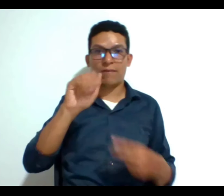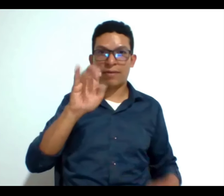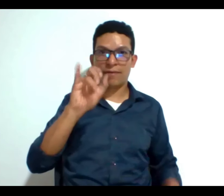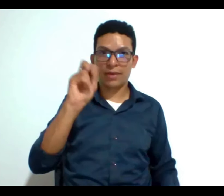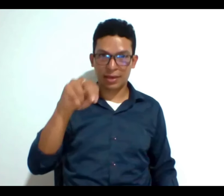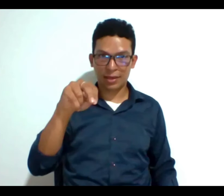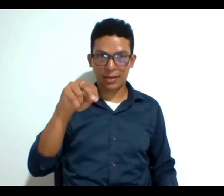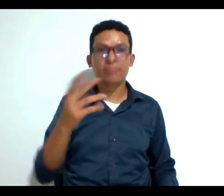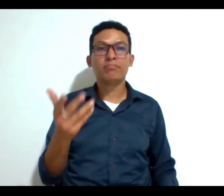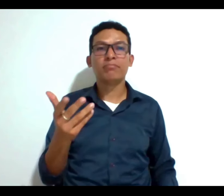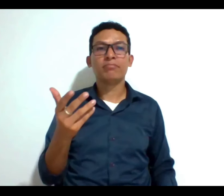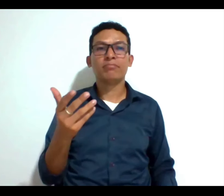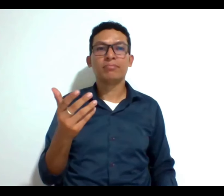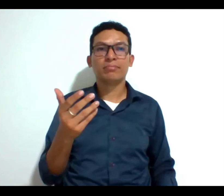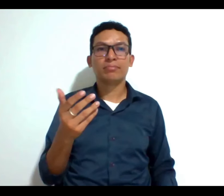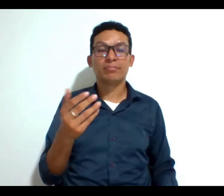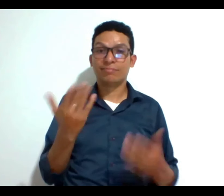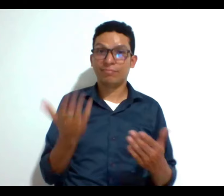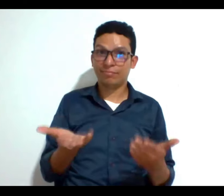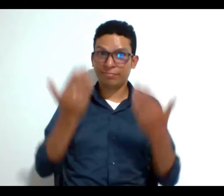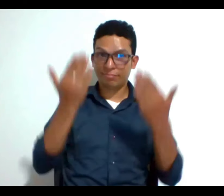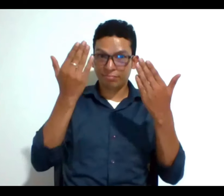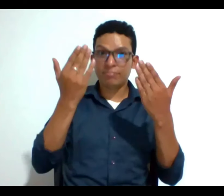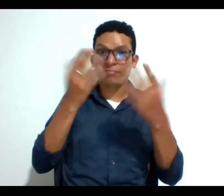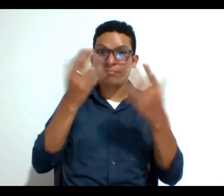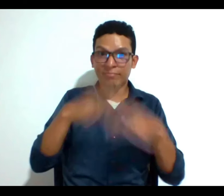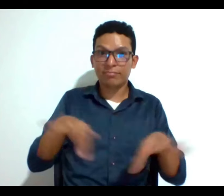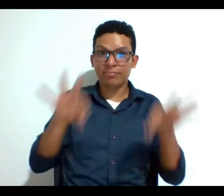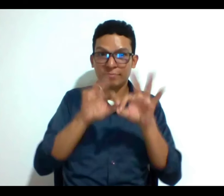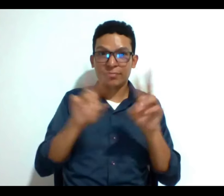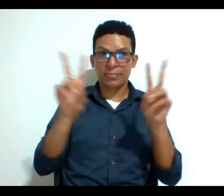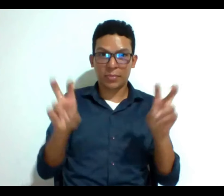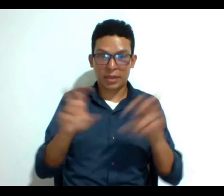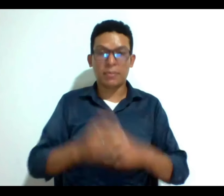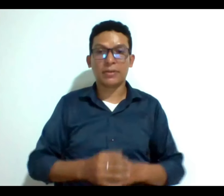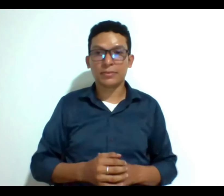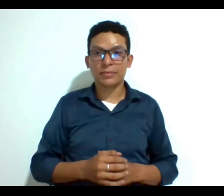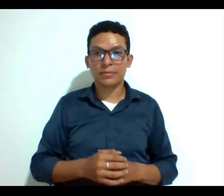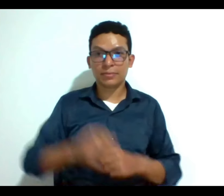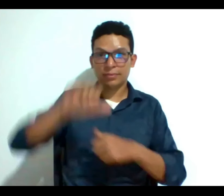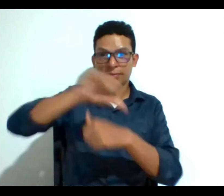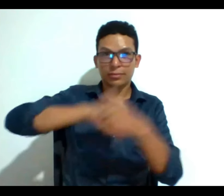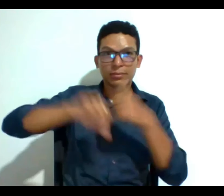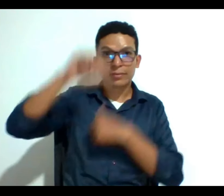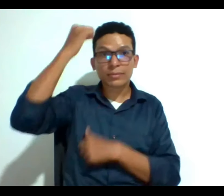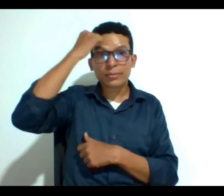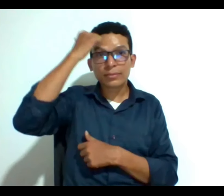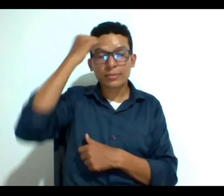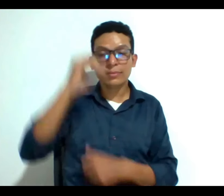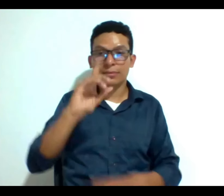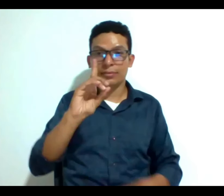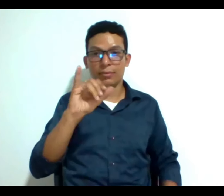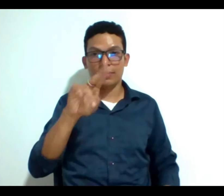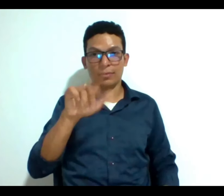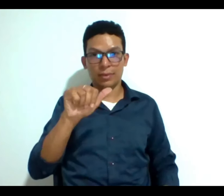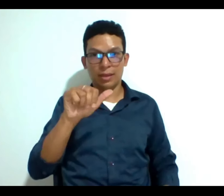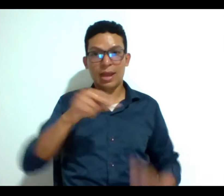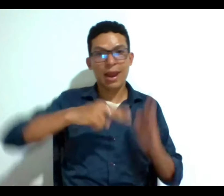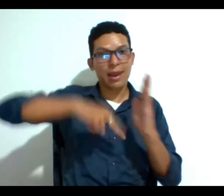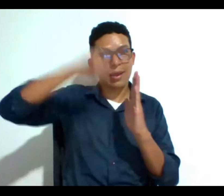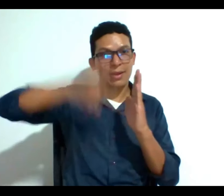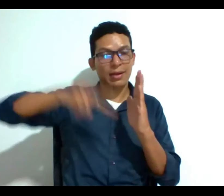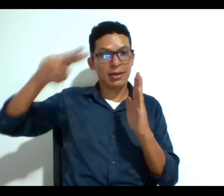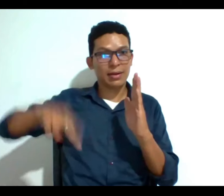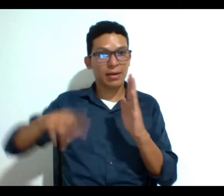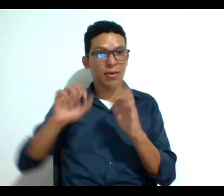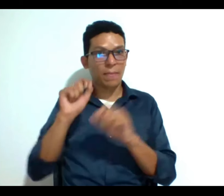poner este tema tan importante sobre la mesa le doy paso a la profe Diana para hacer las lecturas de las preguntas